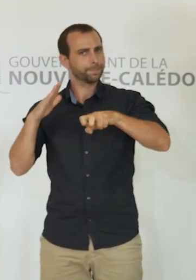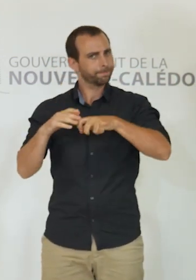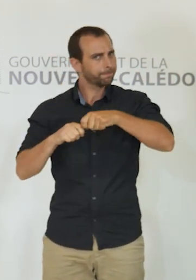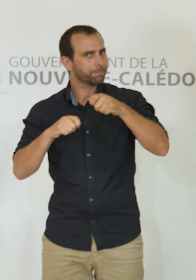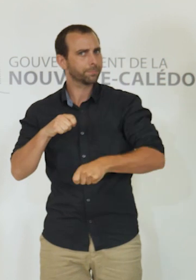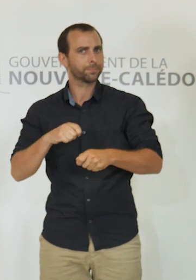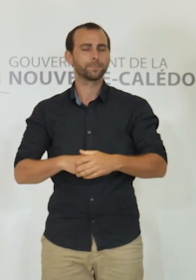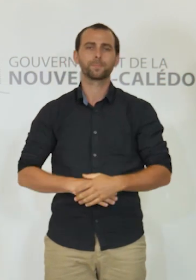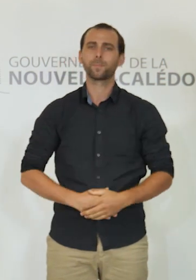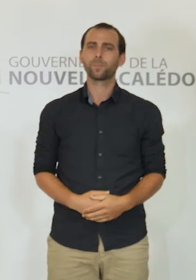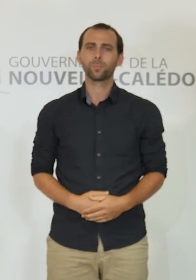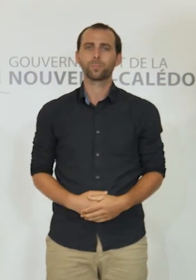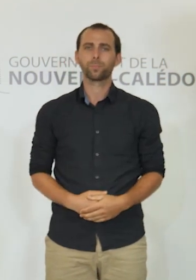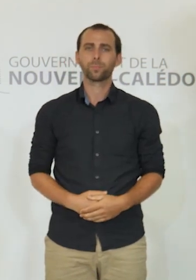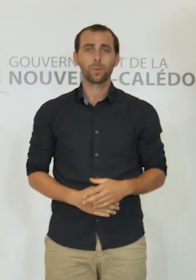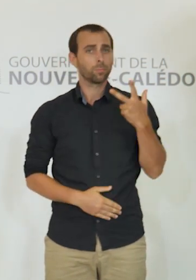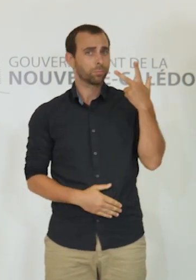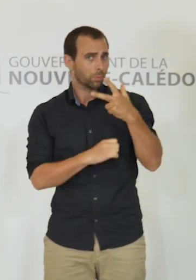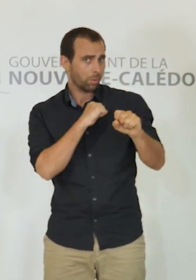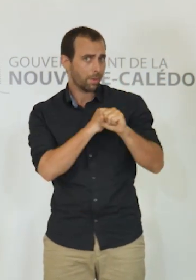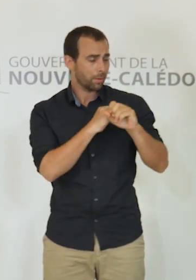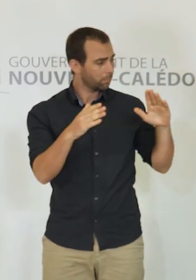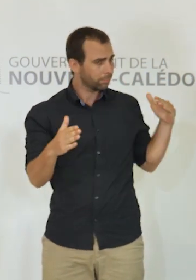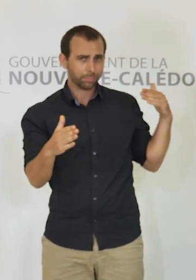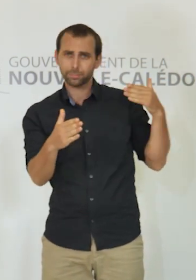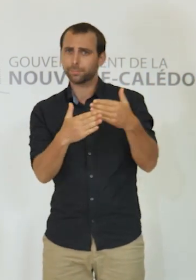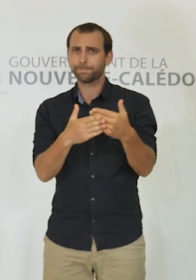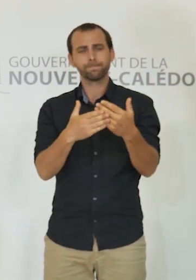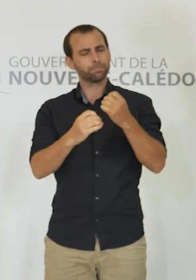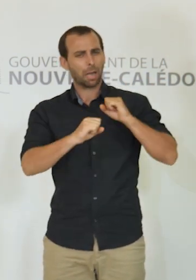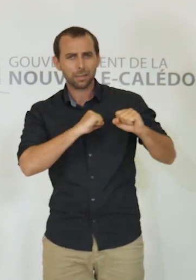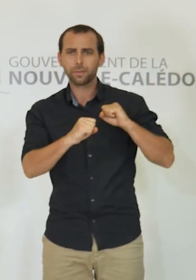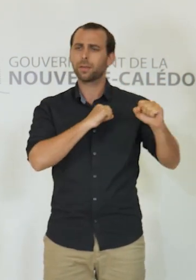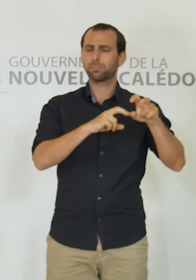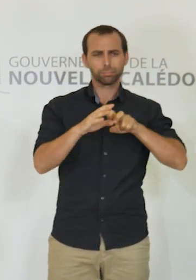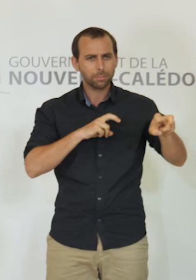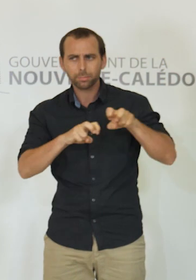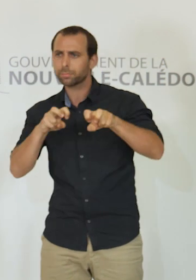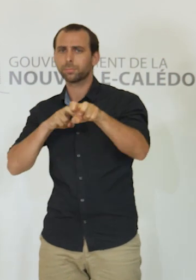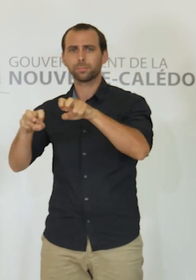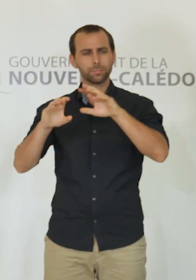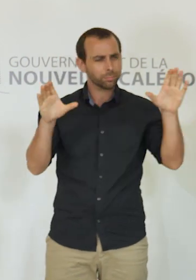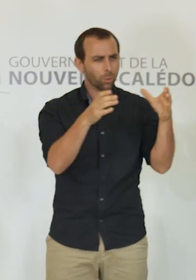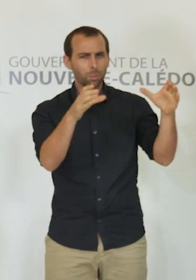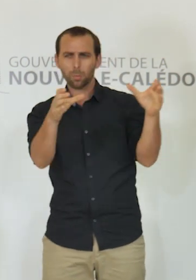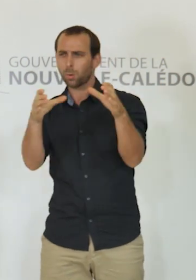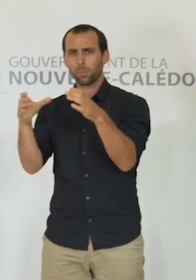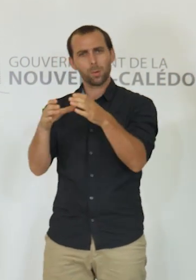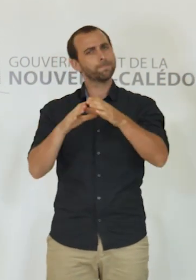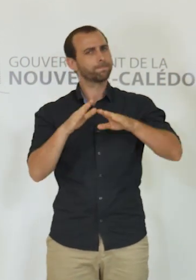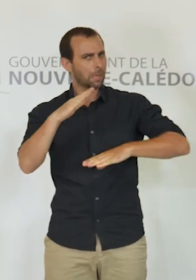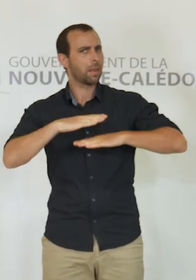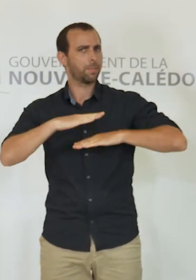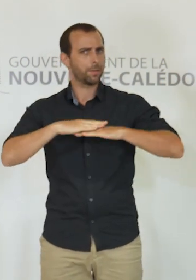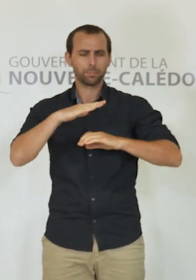Depuis trois semaines, nous avons limité au maximum les activités, les déplacements et les regroupements. Nous l'avons fait de manière